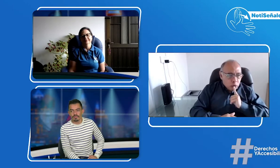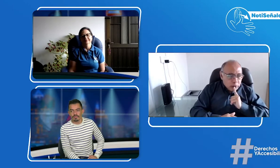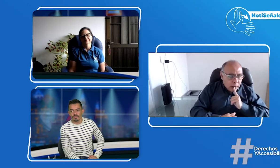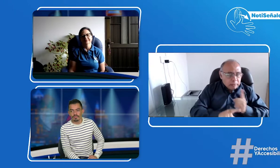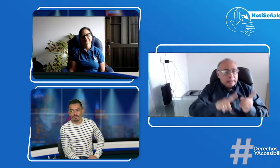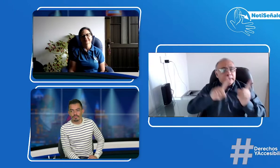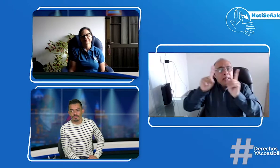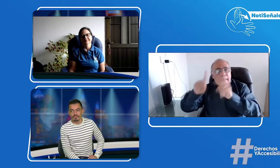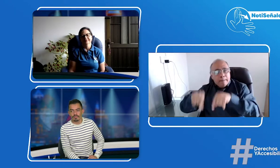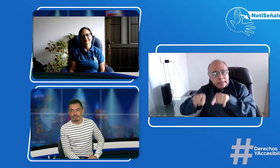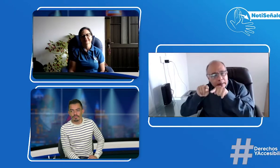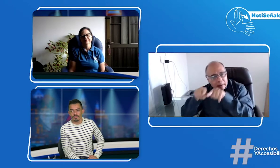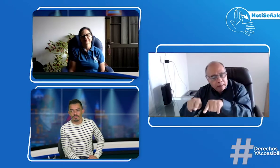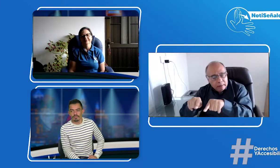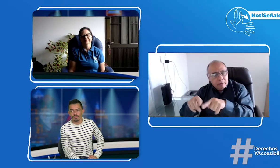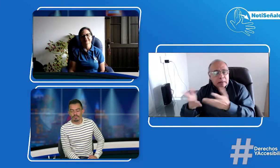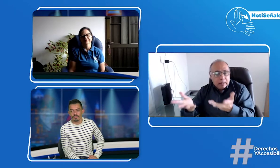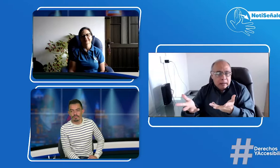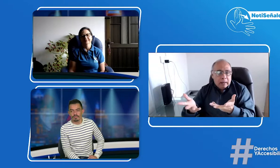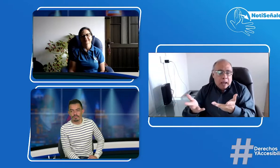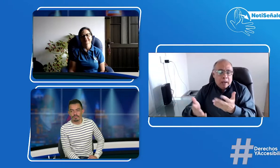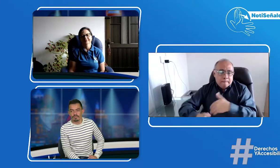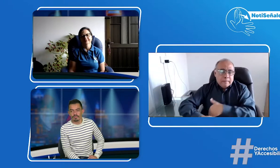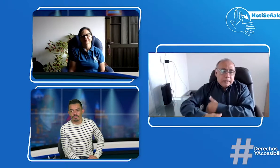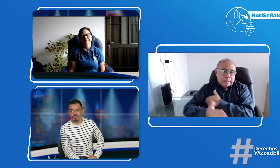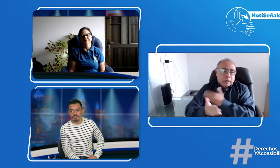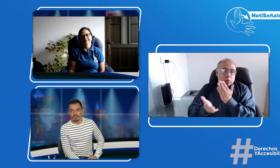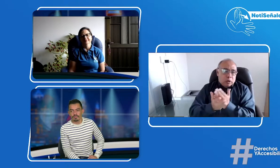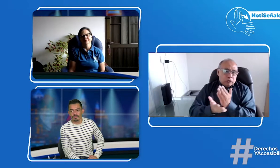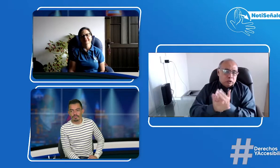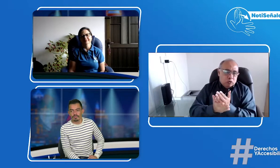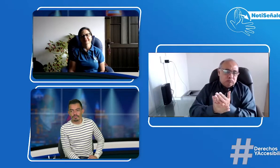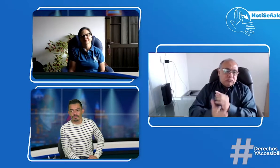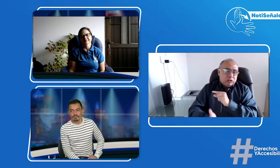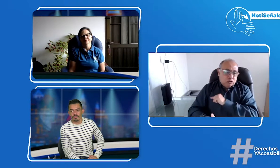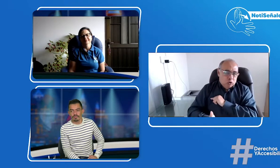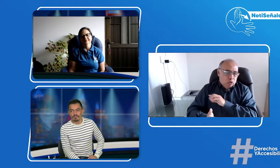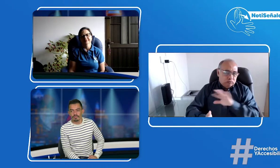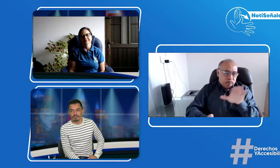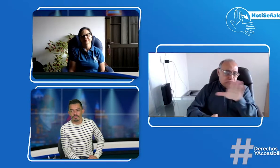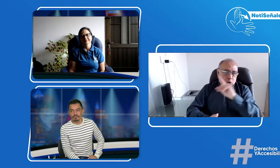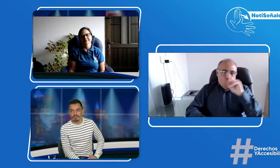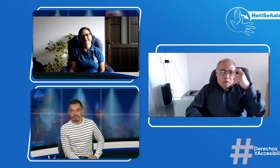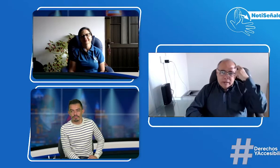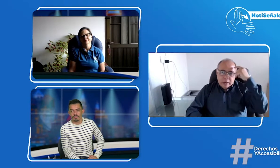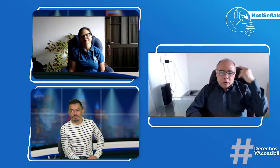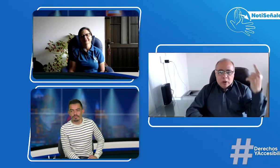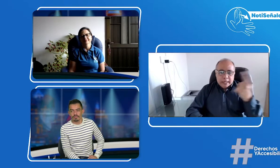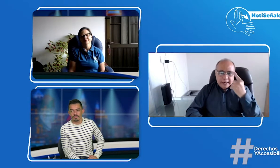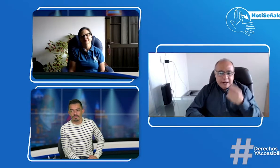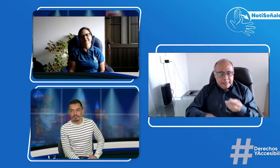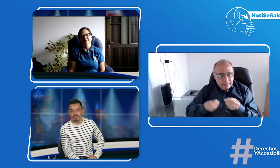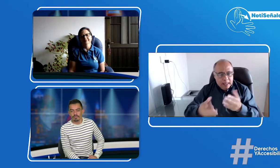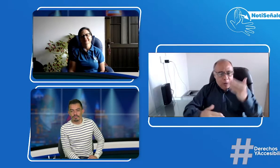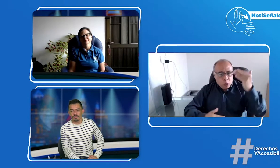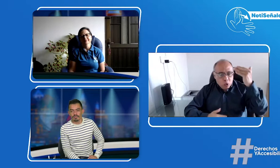porque viene la toma de conciencia de parte de la comunidad sorda y también la toma de conciencia de los actores educativos,